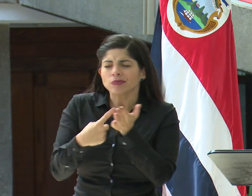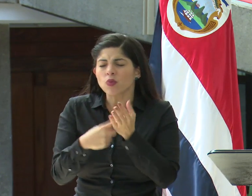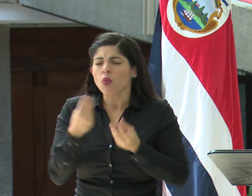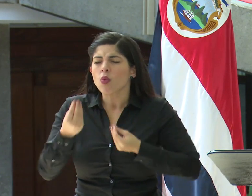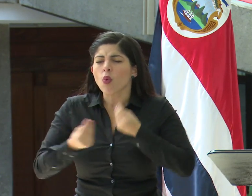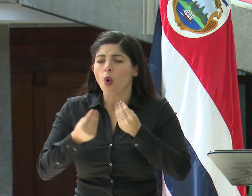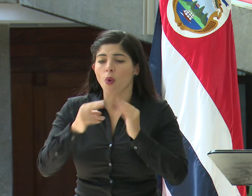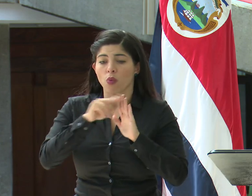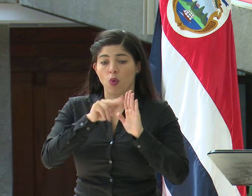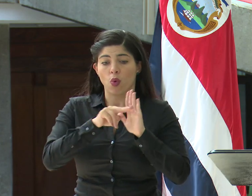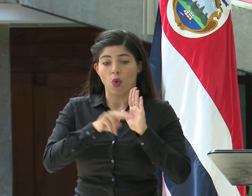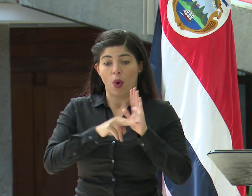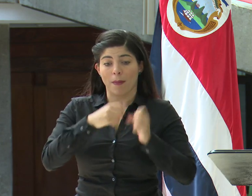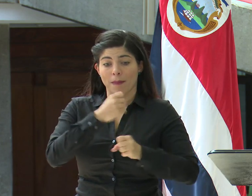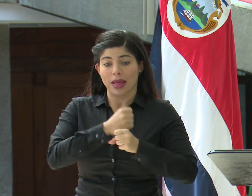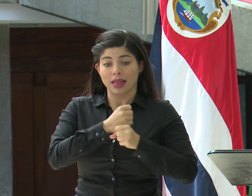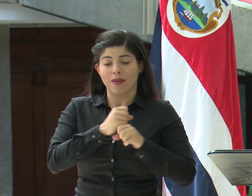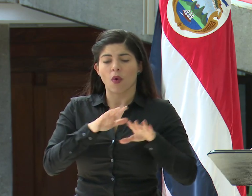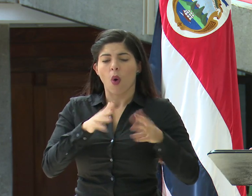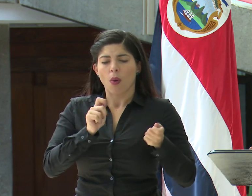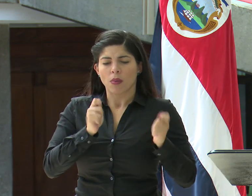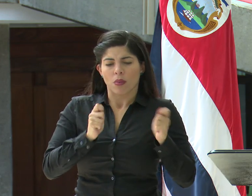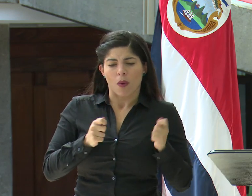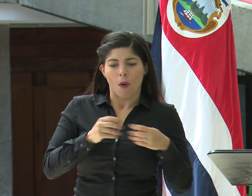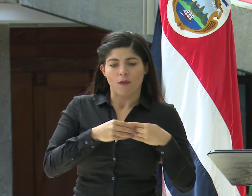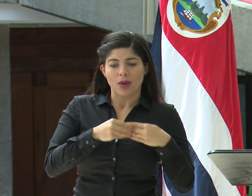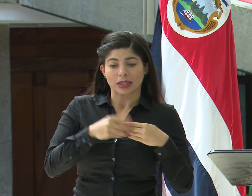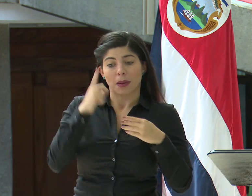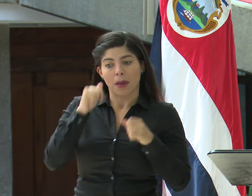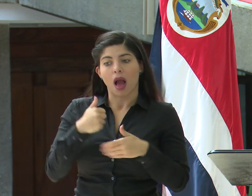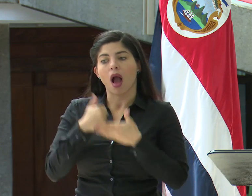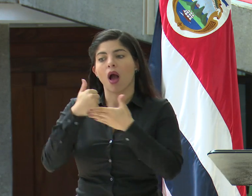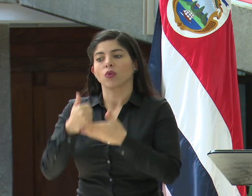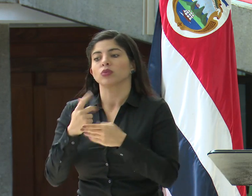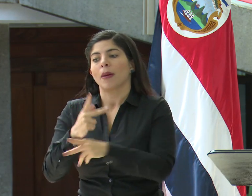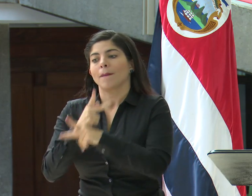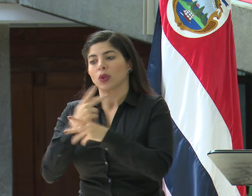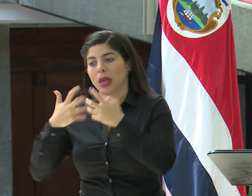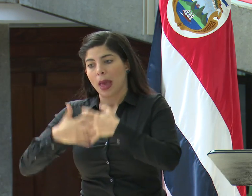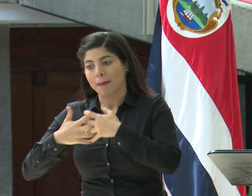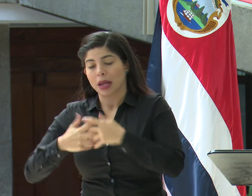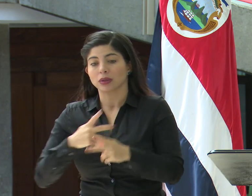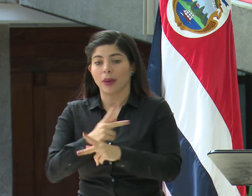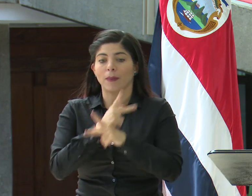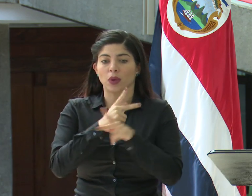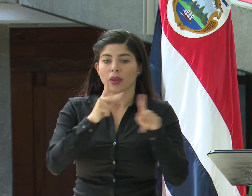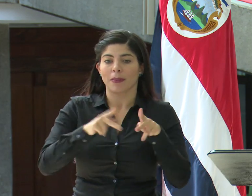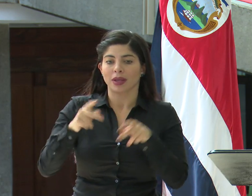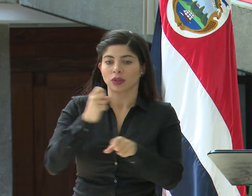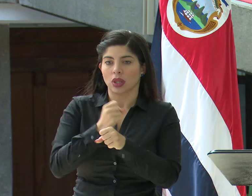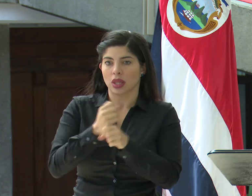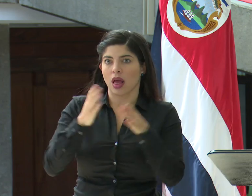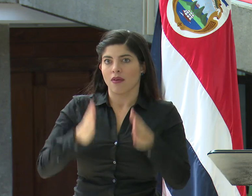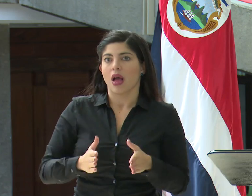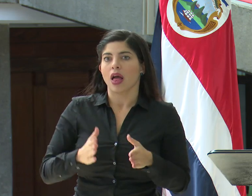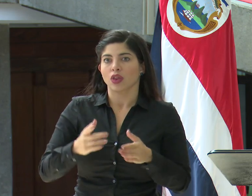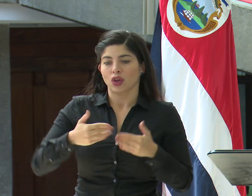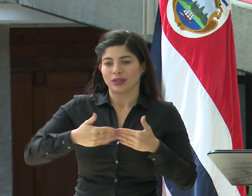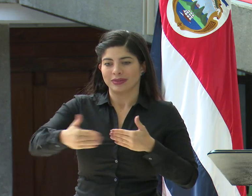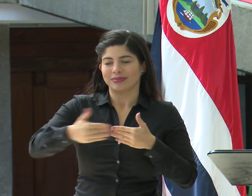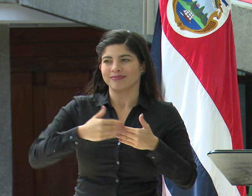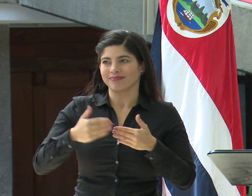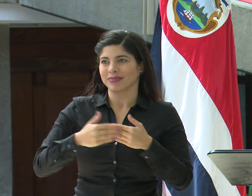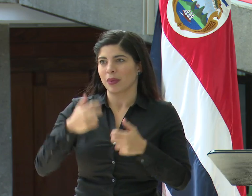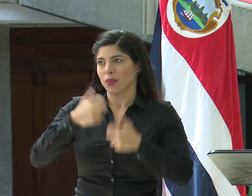normativo laboral para proteger a las personas trabajadoras y también proteger a las empresas en esta crisis